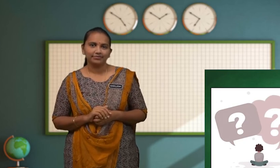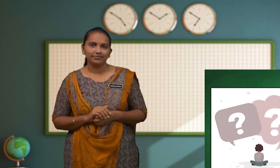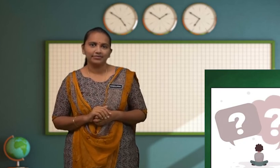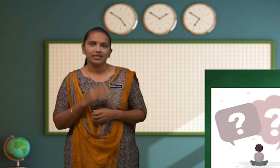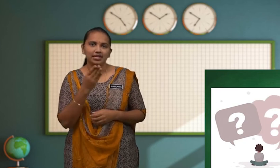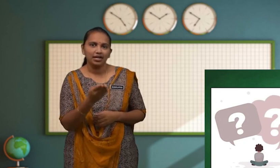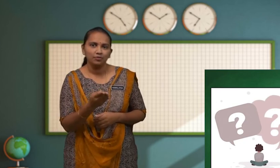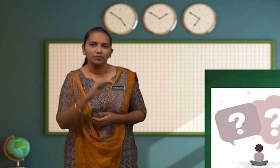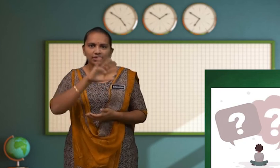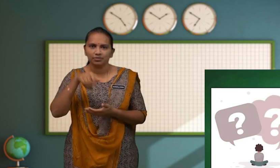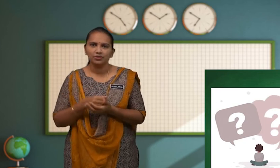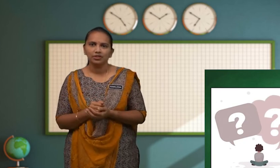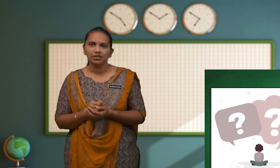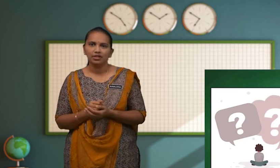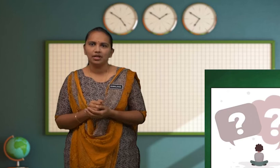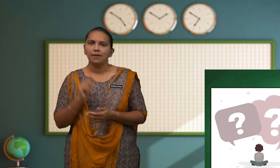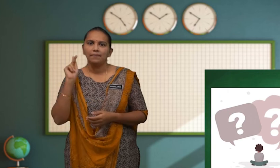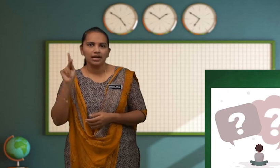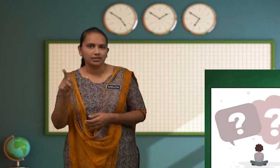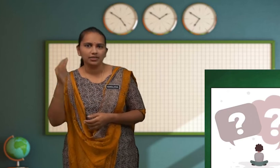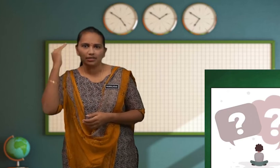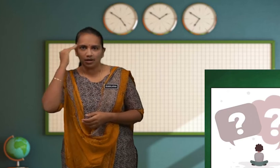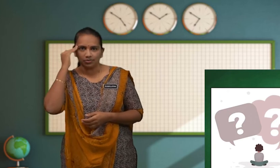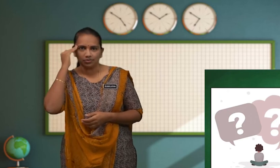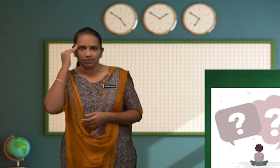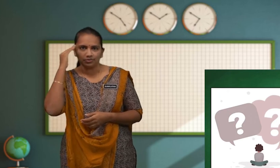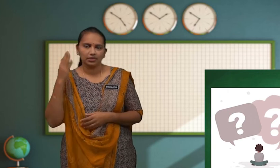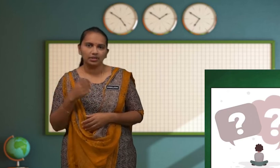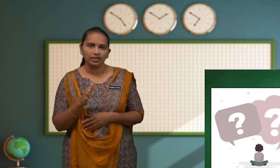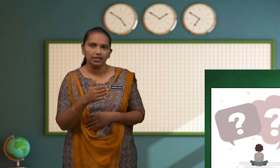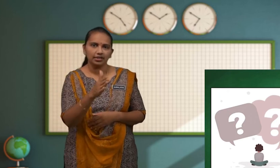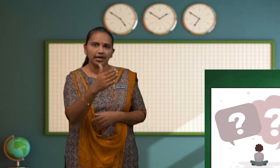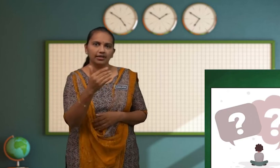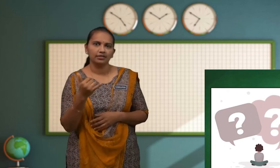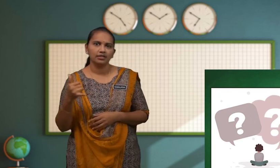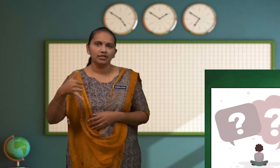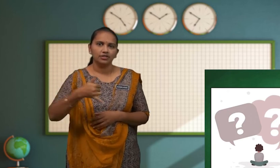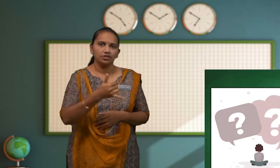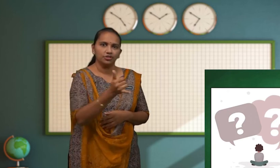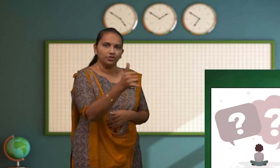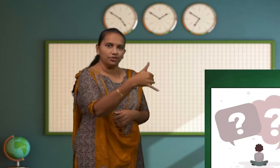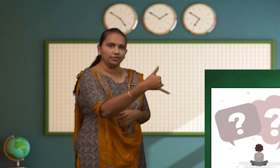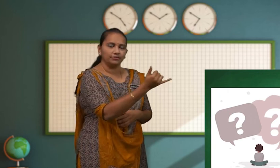Kamu Semua Pasti Tahu Ikan Cerung